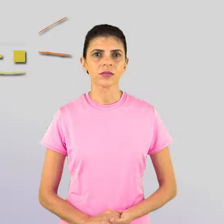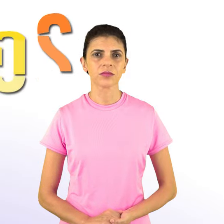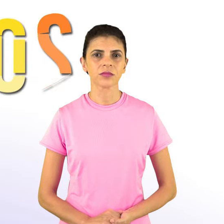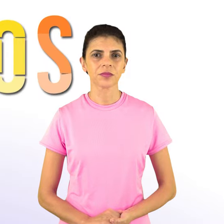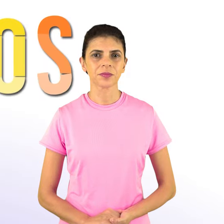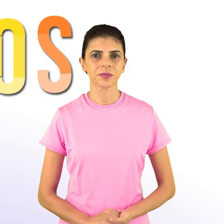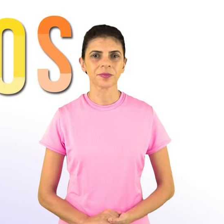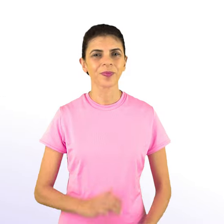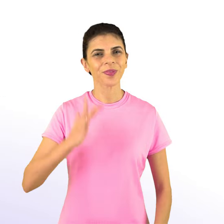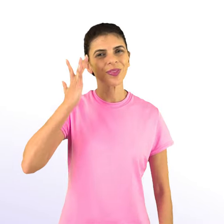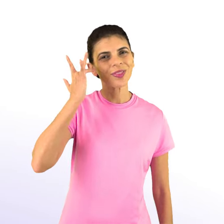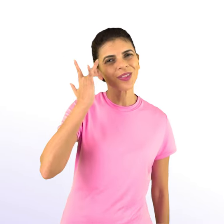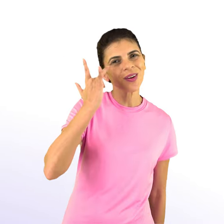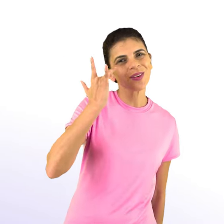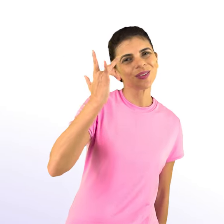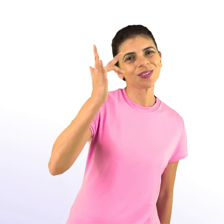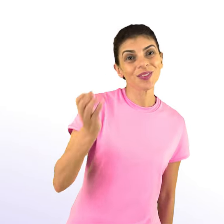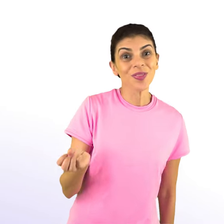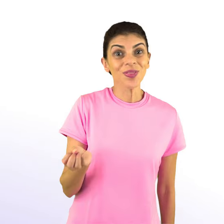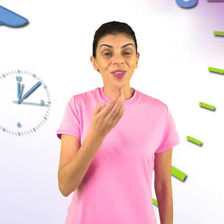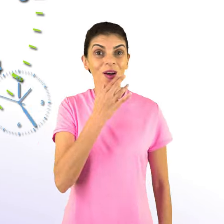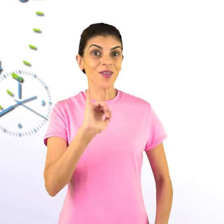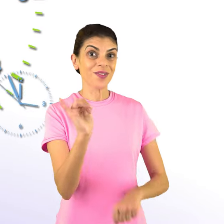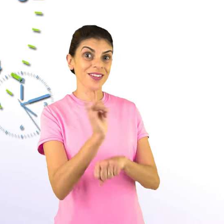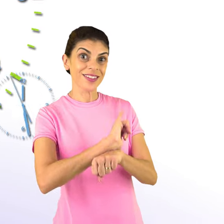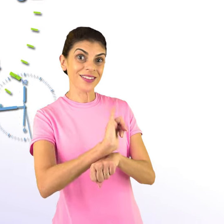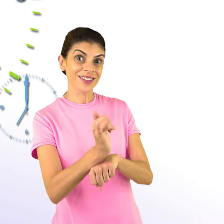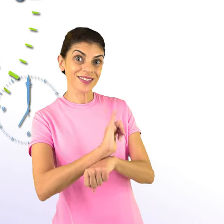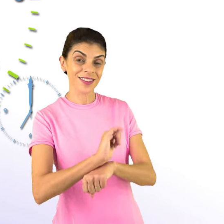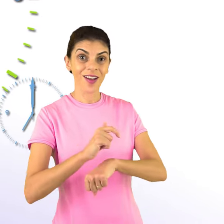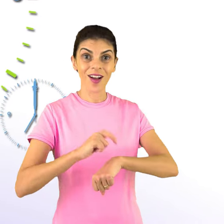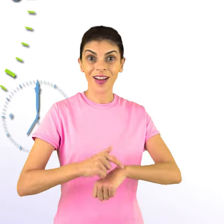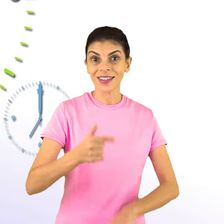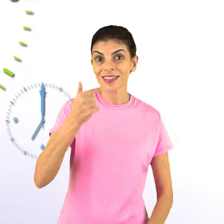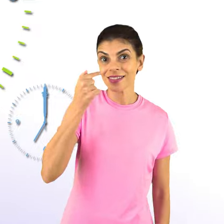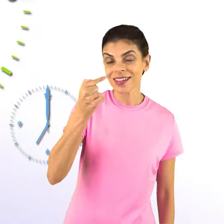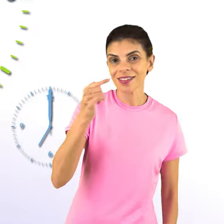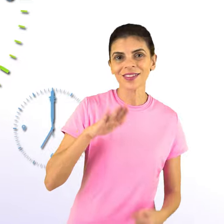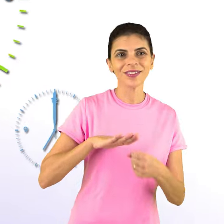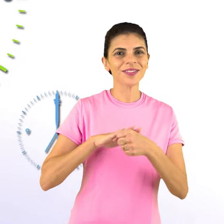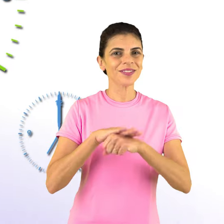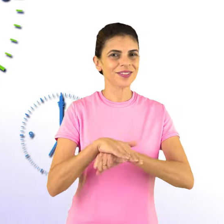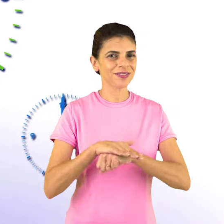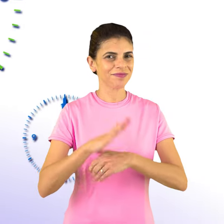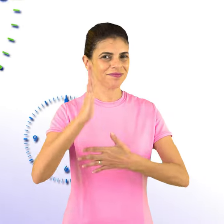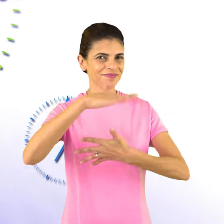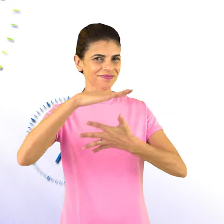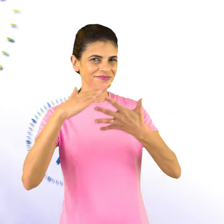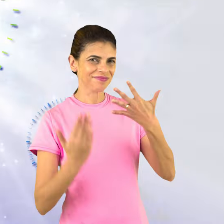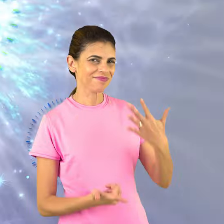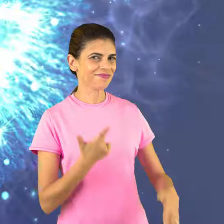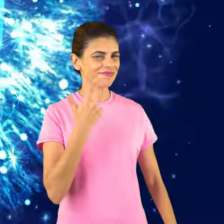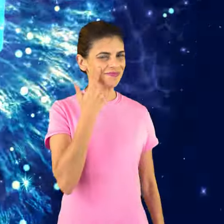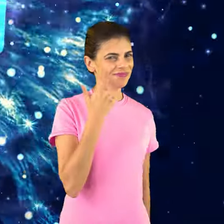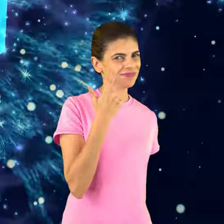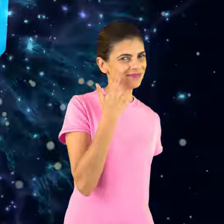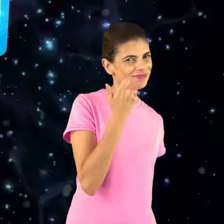Novos episódios todos os dias às 7 horas da noite. É só aqui no canal